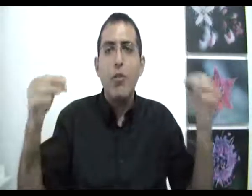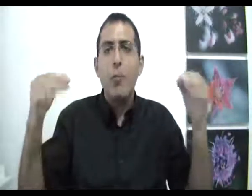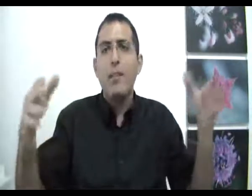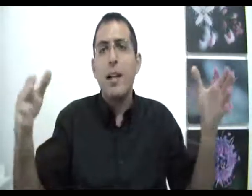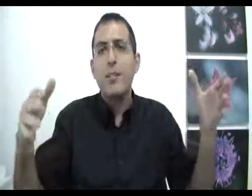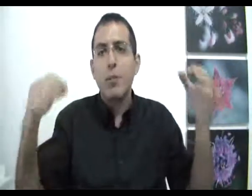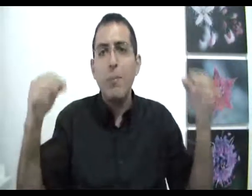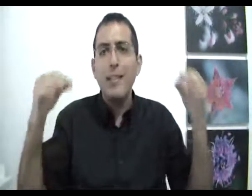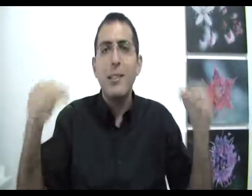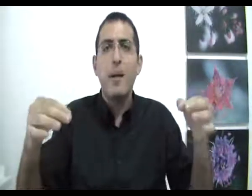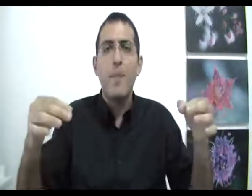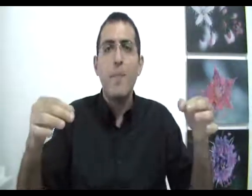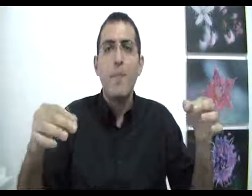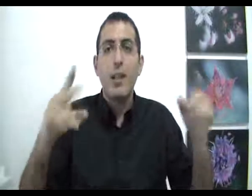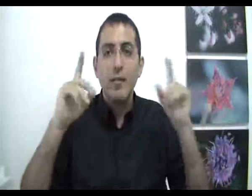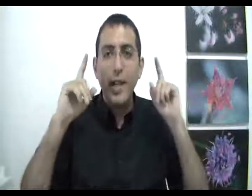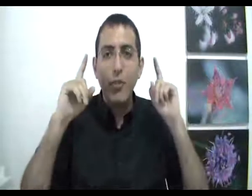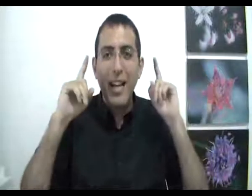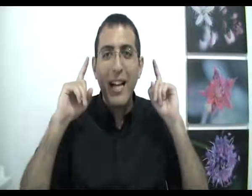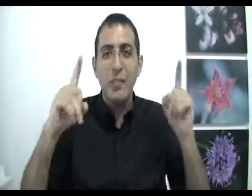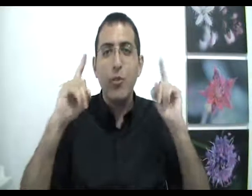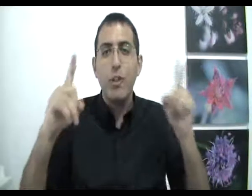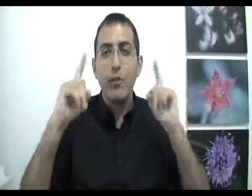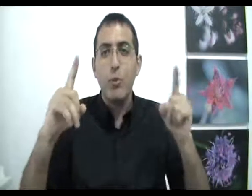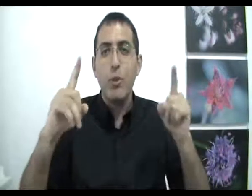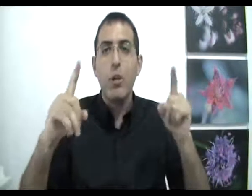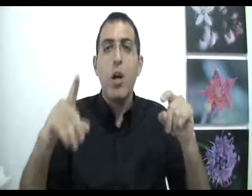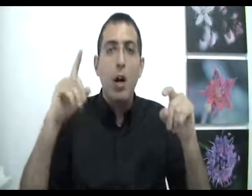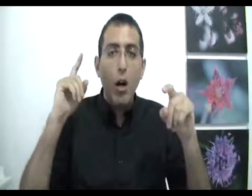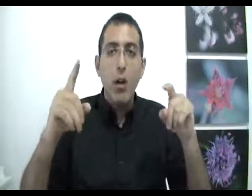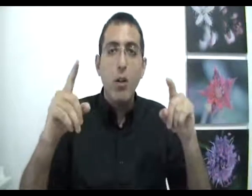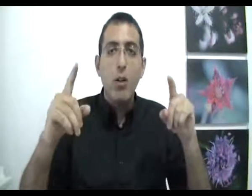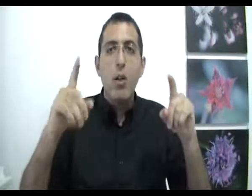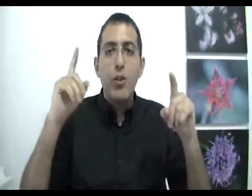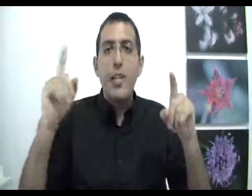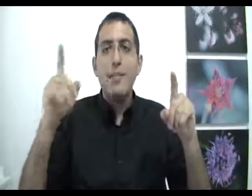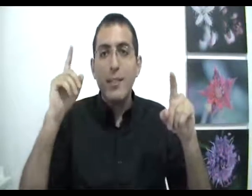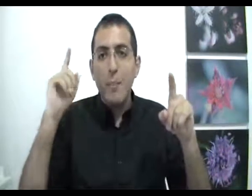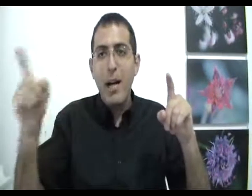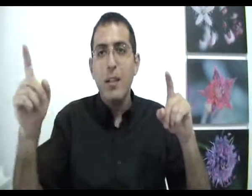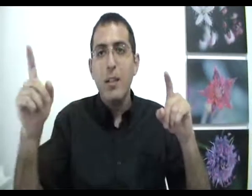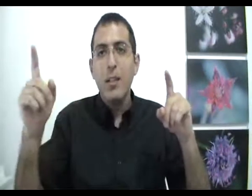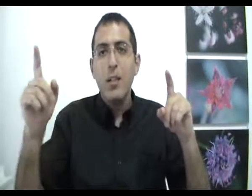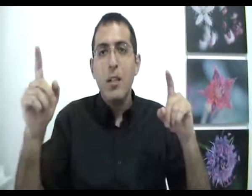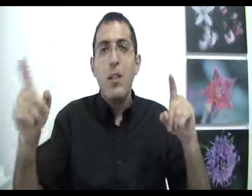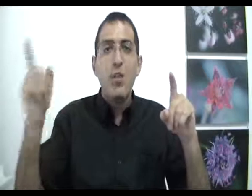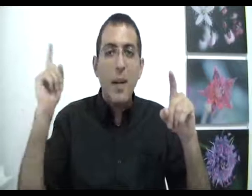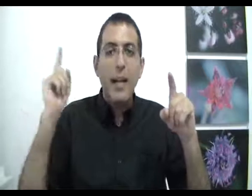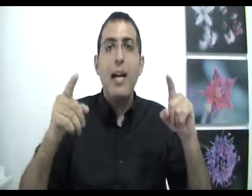שומע את הארצה הזאת, מה הסיבה ויש רק אחת משתי אפשרויות או שיש סיבה שמחריכה את